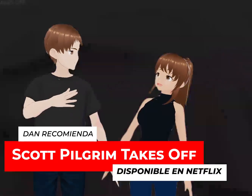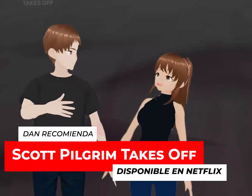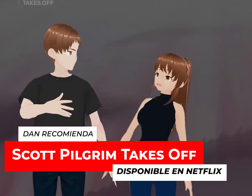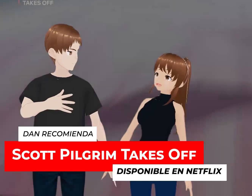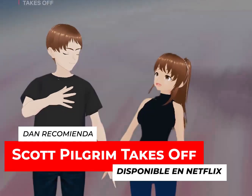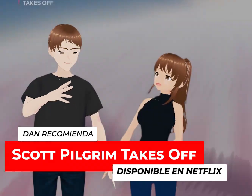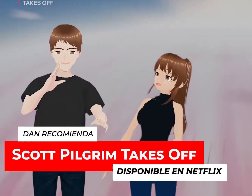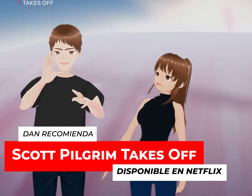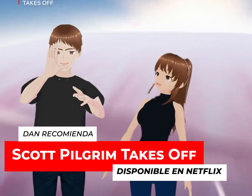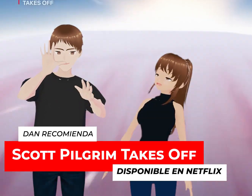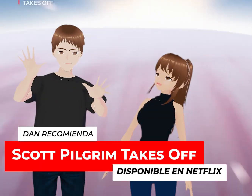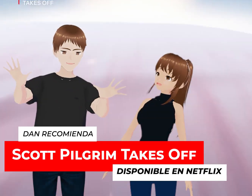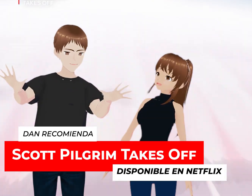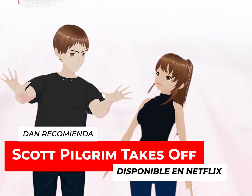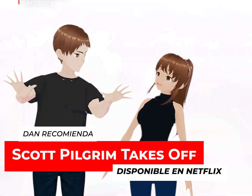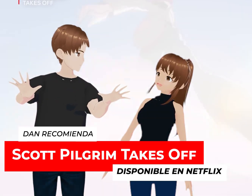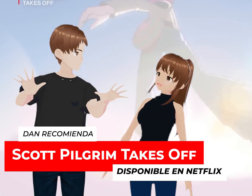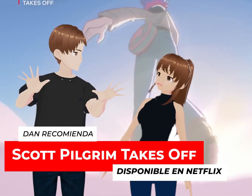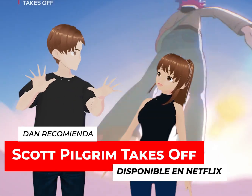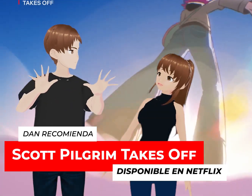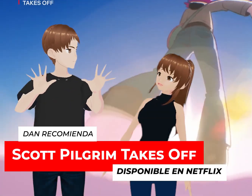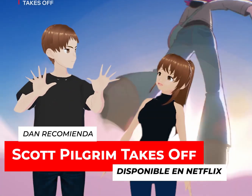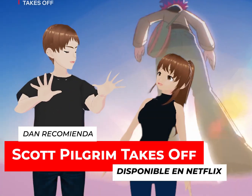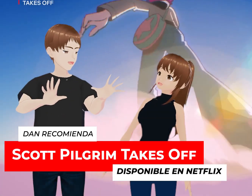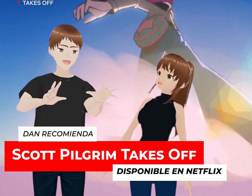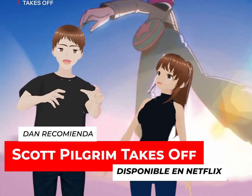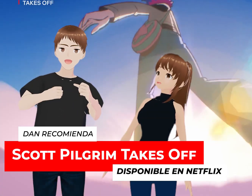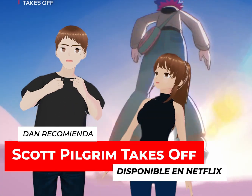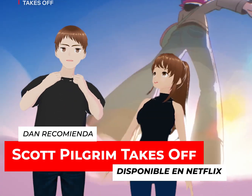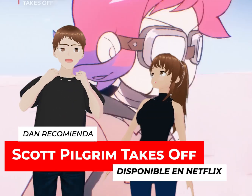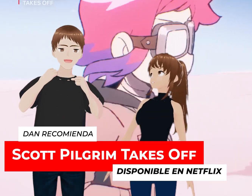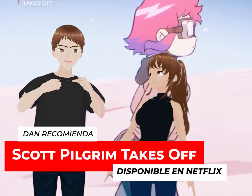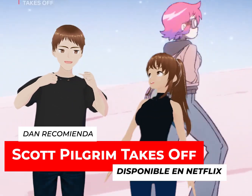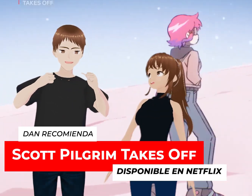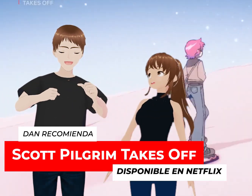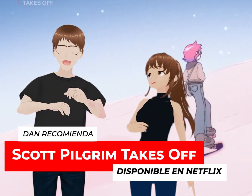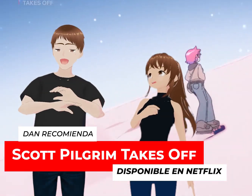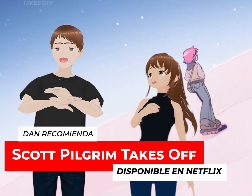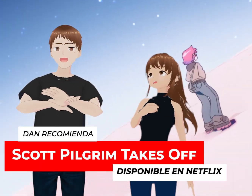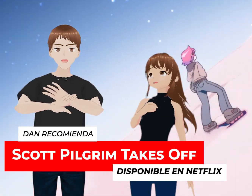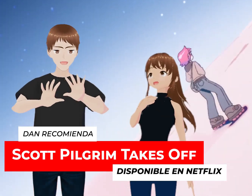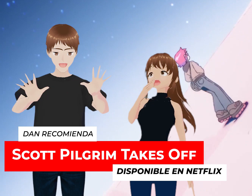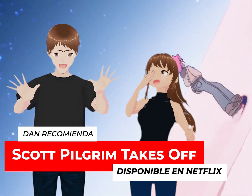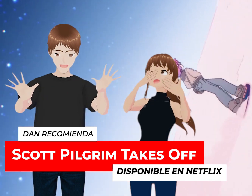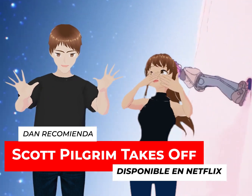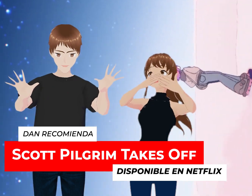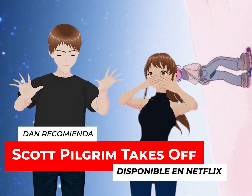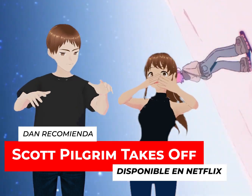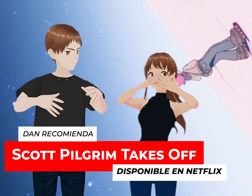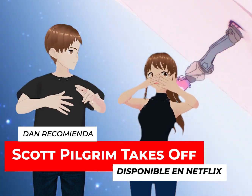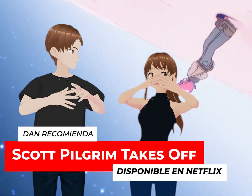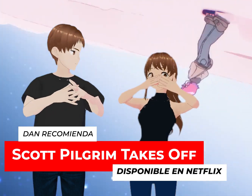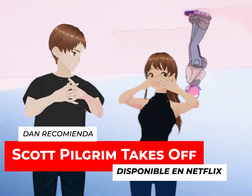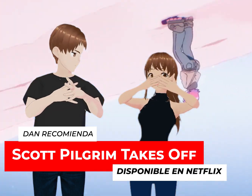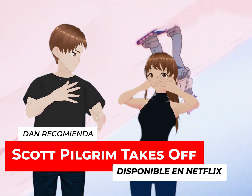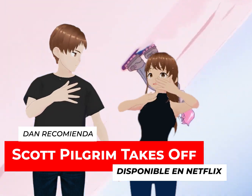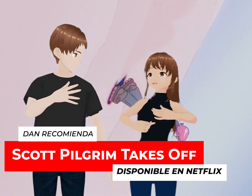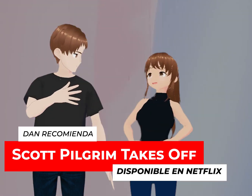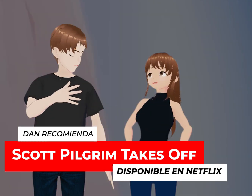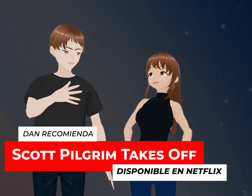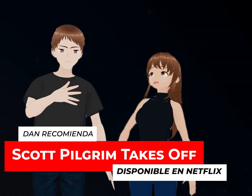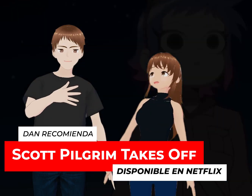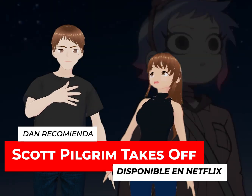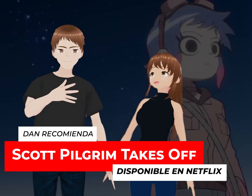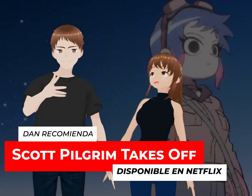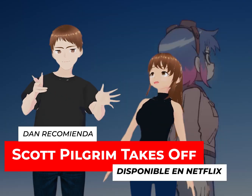este chavo de repente en una fiesta conoce a una chica y queda completamente enamorado. ¿Qué es lo que ocurre?